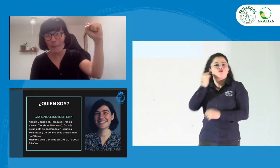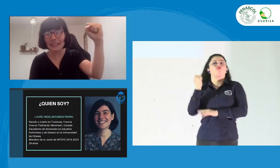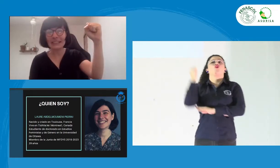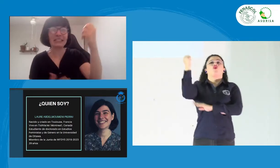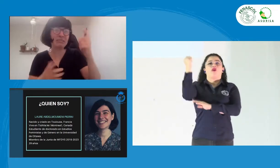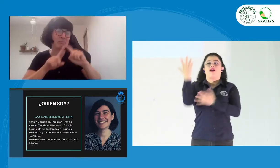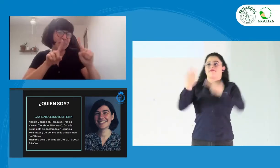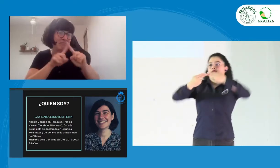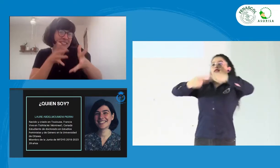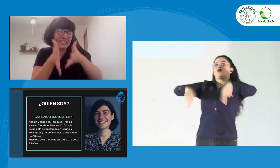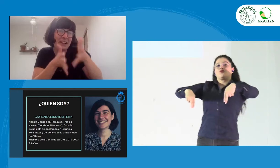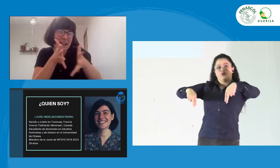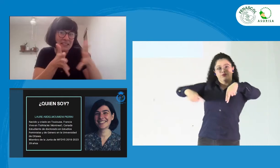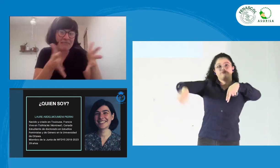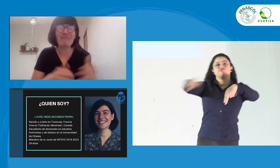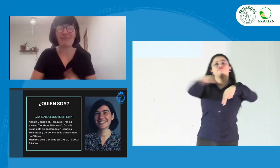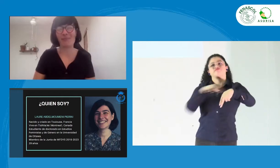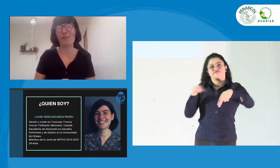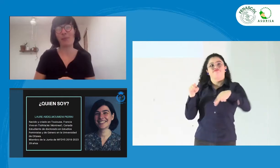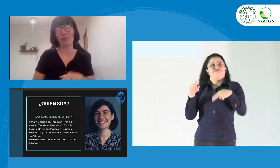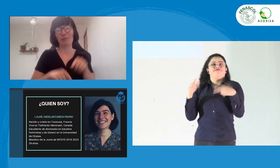feministas y de género en la Universidad de Ottawa.